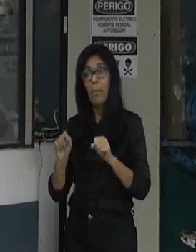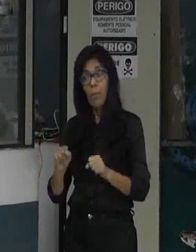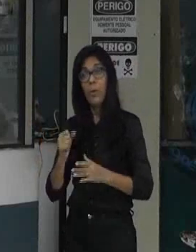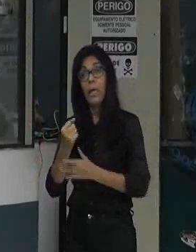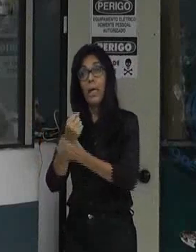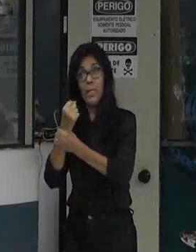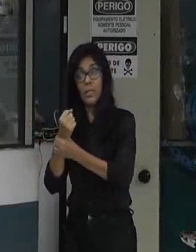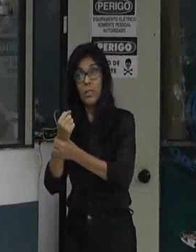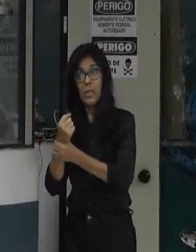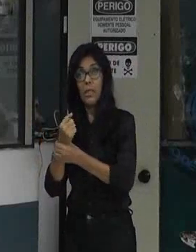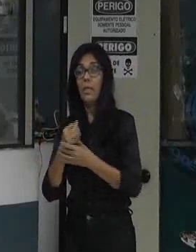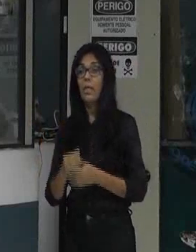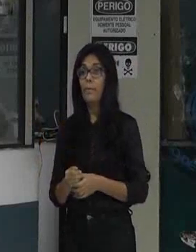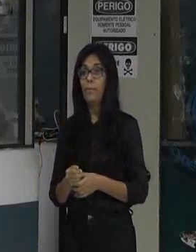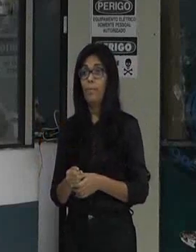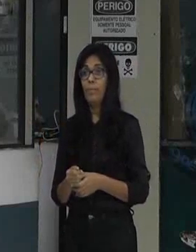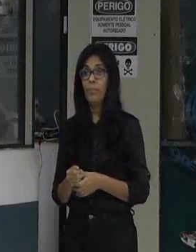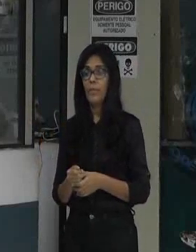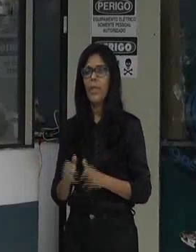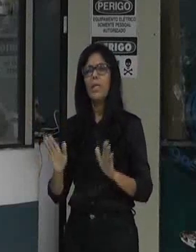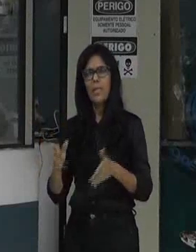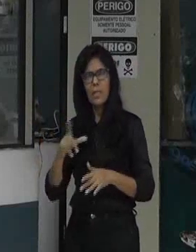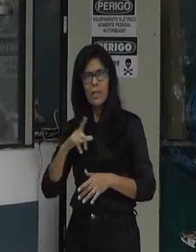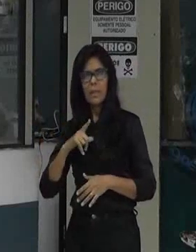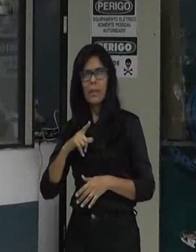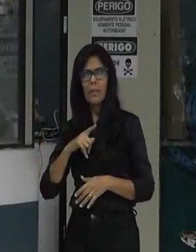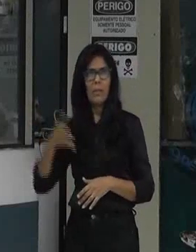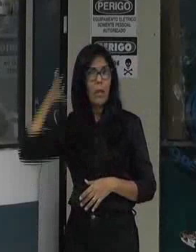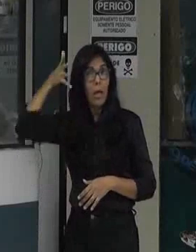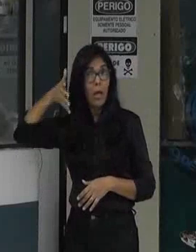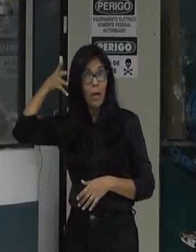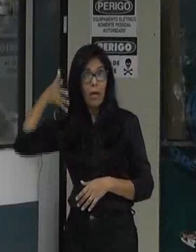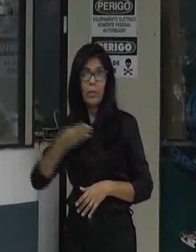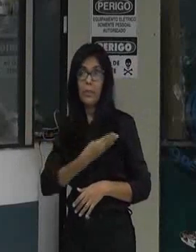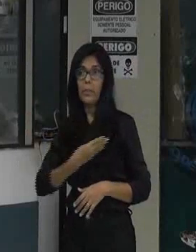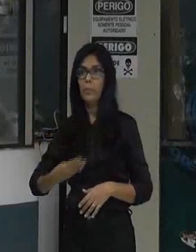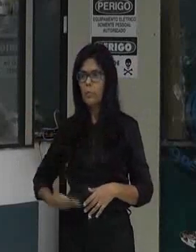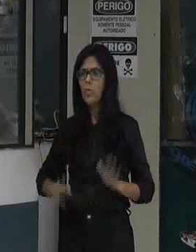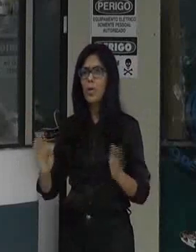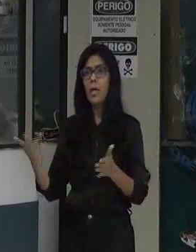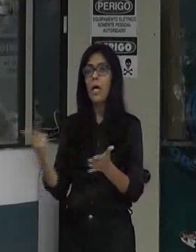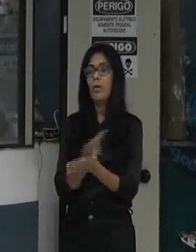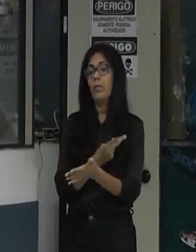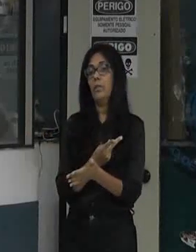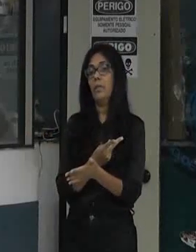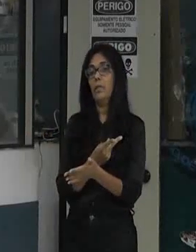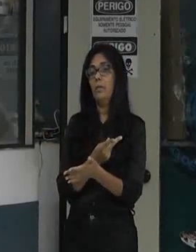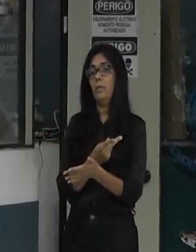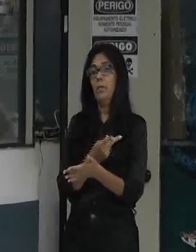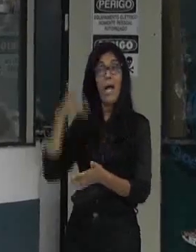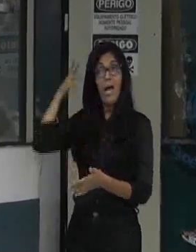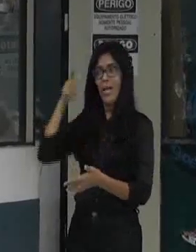aconteceram algumas audiências públicas e como utilizam a audiência pública não é só para informar